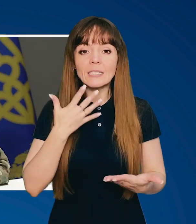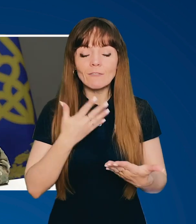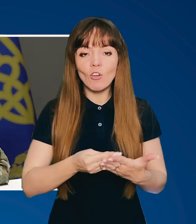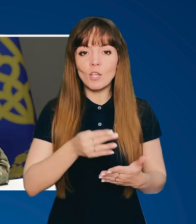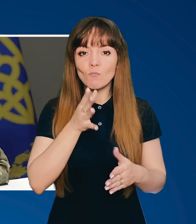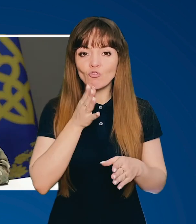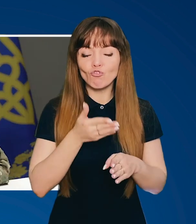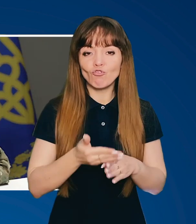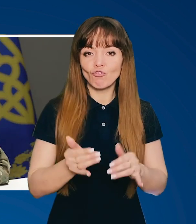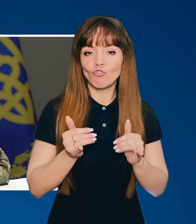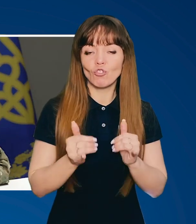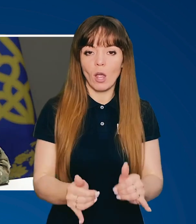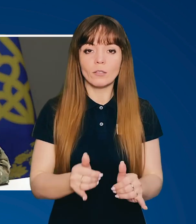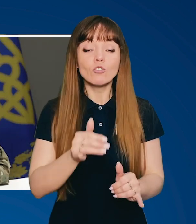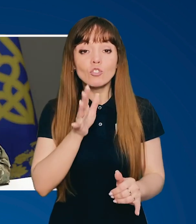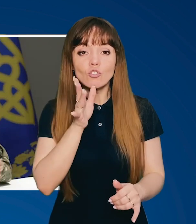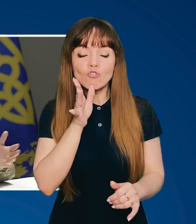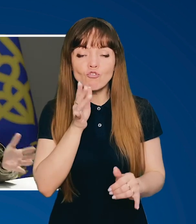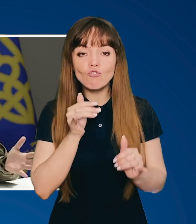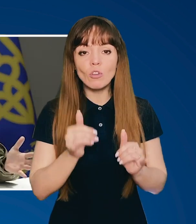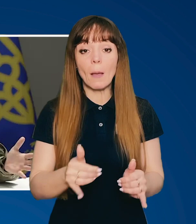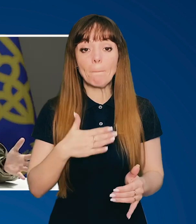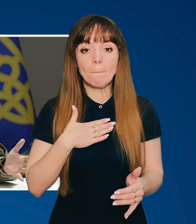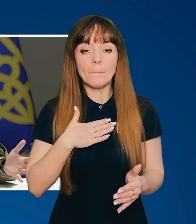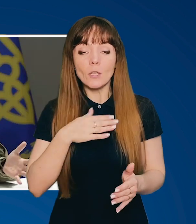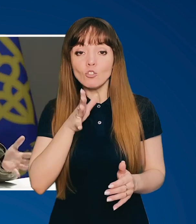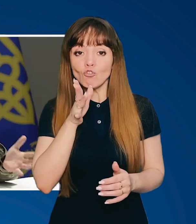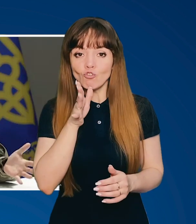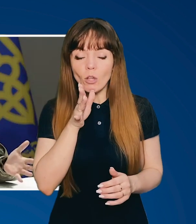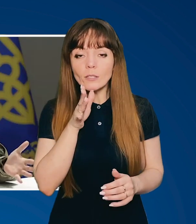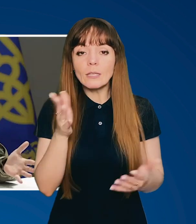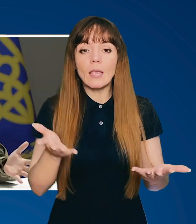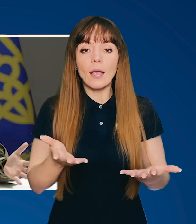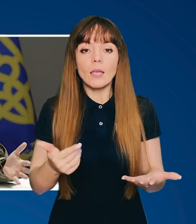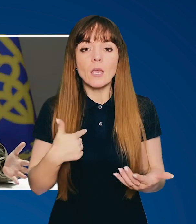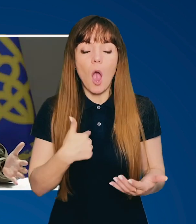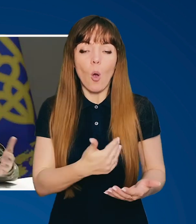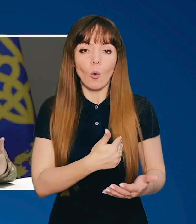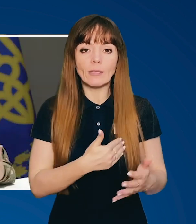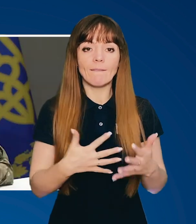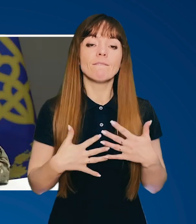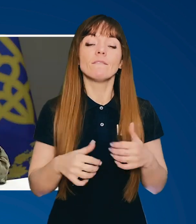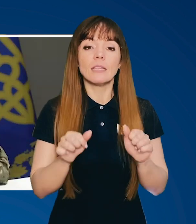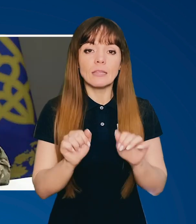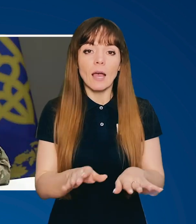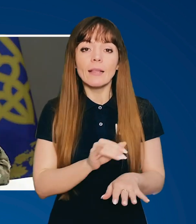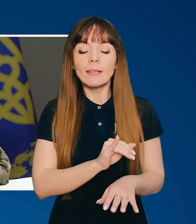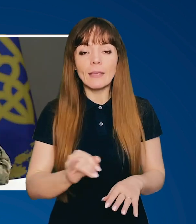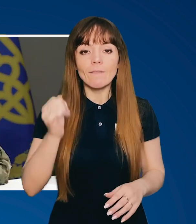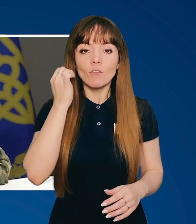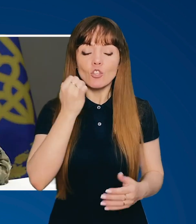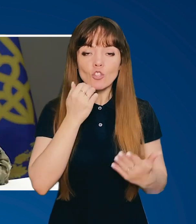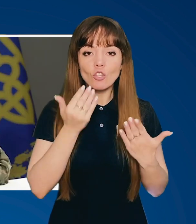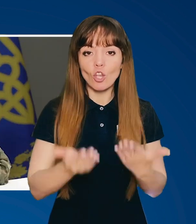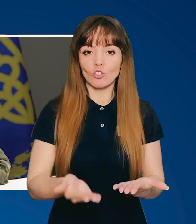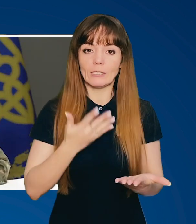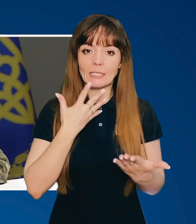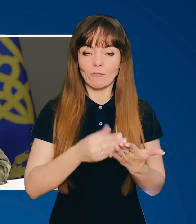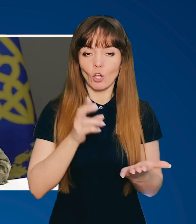своїм часом. Час, мій час, який я хотів віддати і віддячити своїй державі.